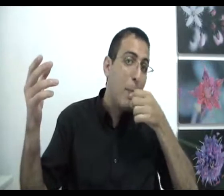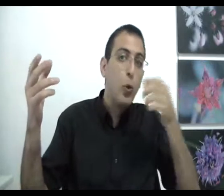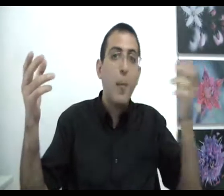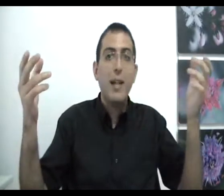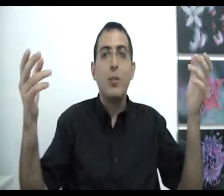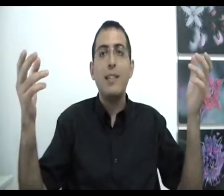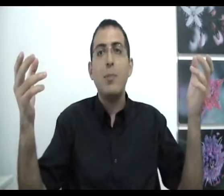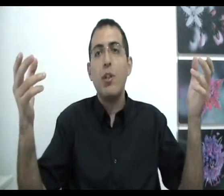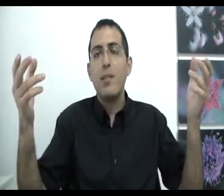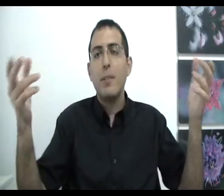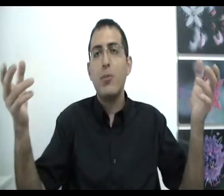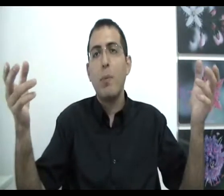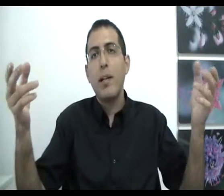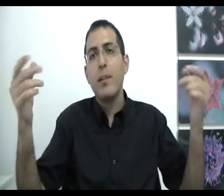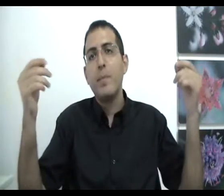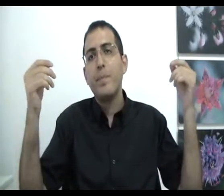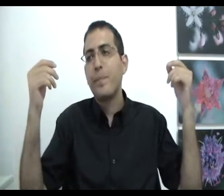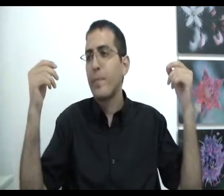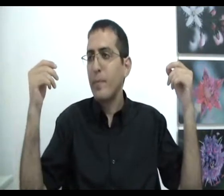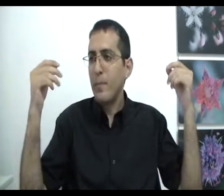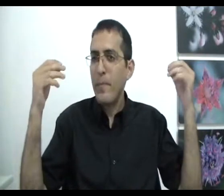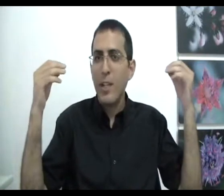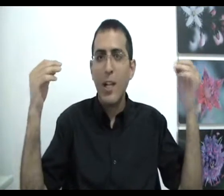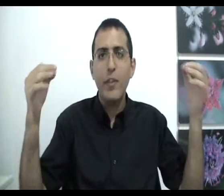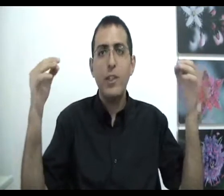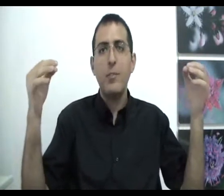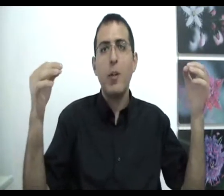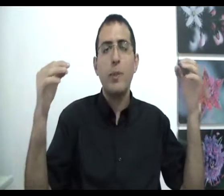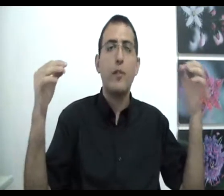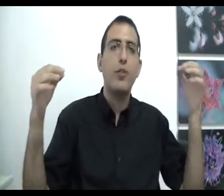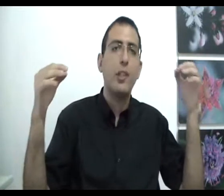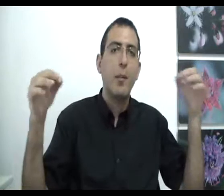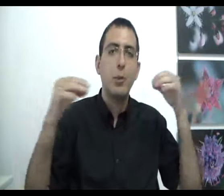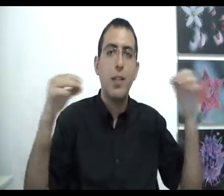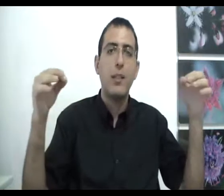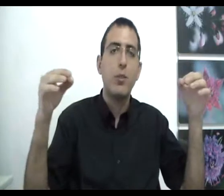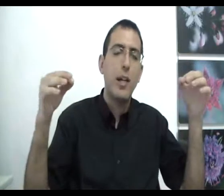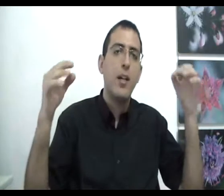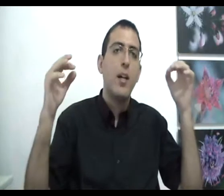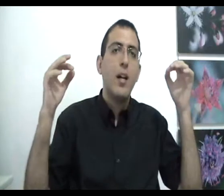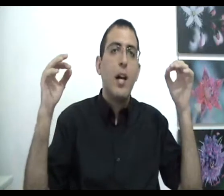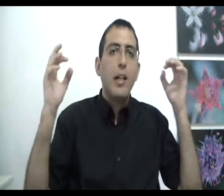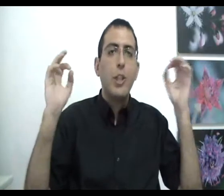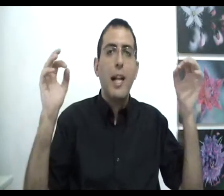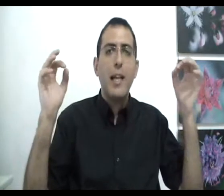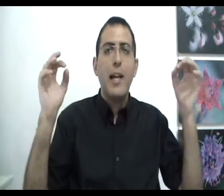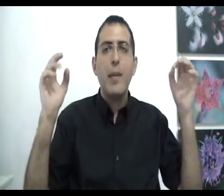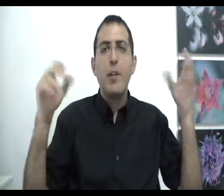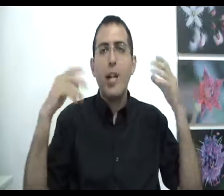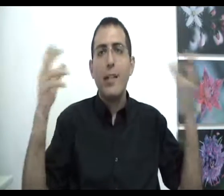פטור מהרצון העצמי של עצמה זאת אומרת כפי שהסברנו בסופו של דבר בשורה התחתונה השאלה היא האם יש לאדם